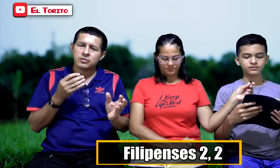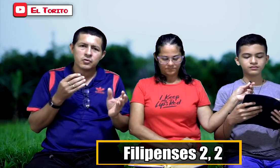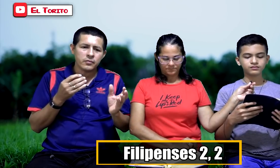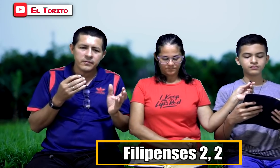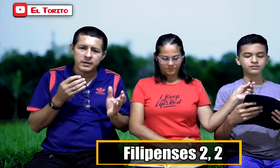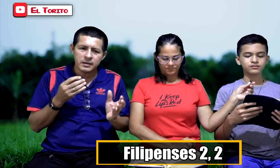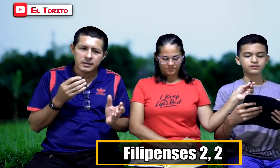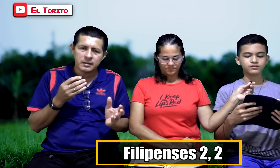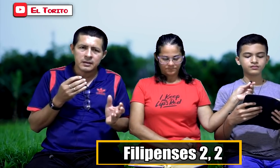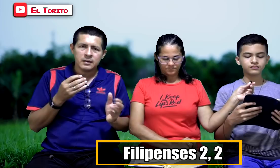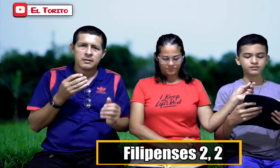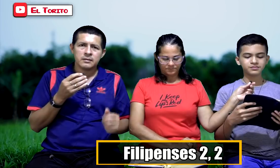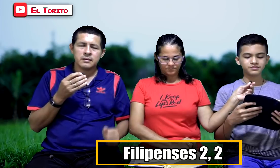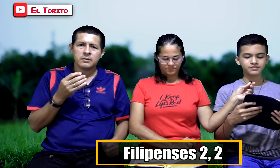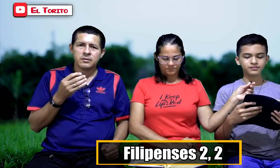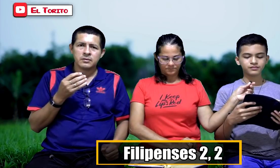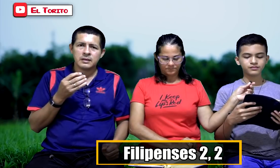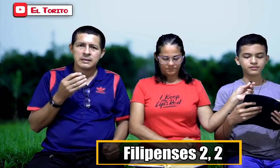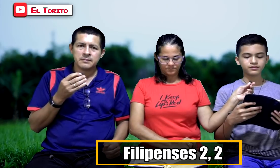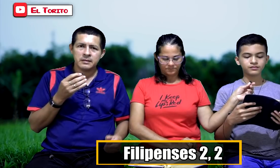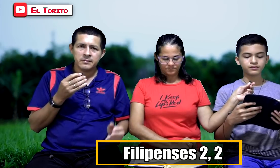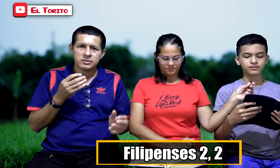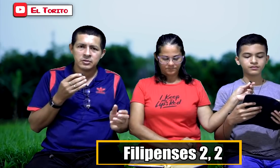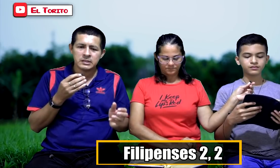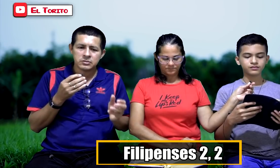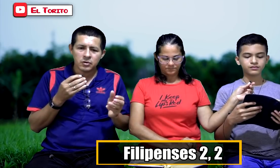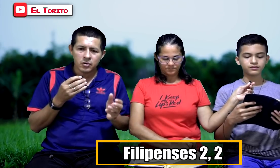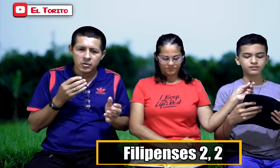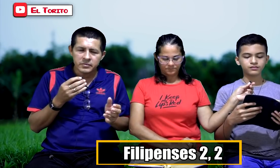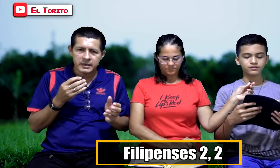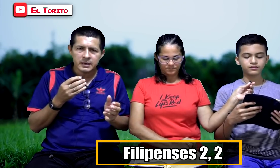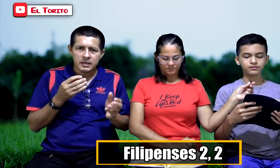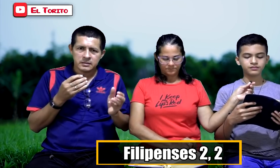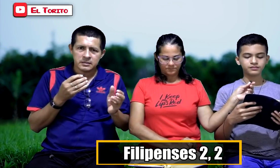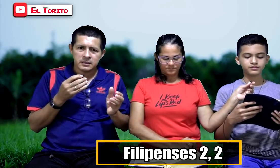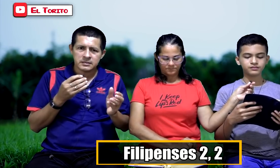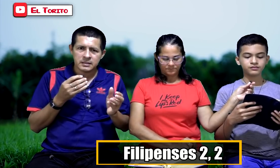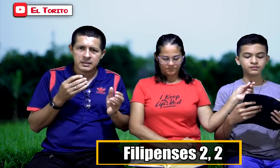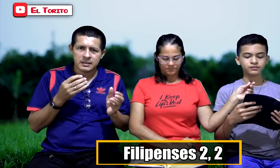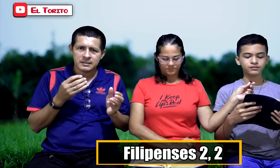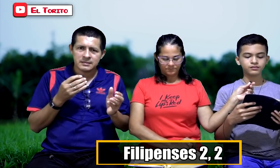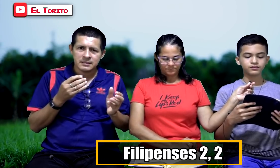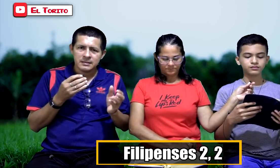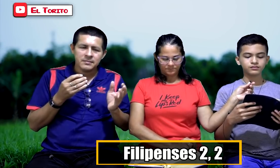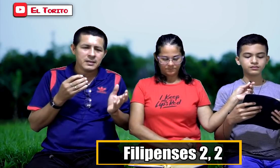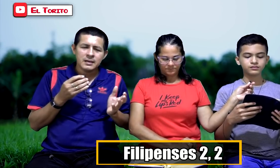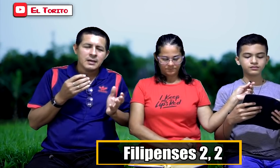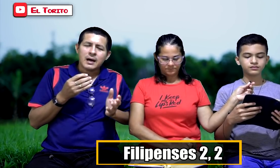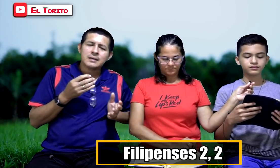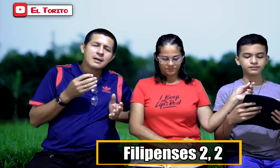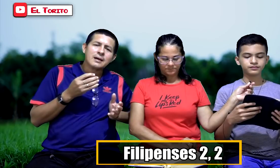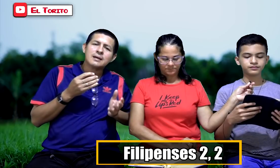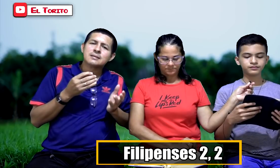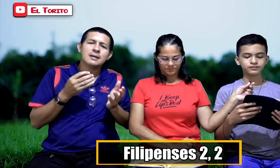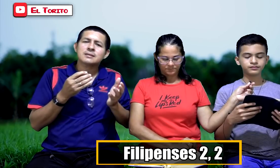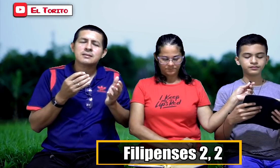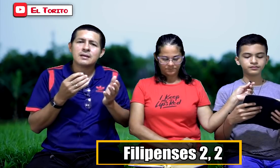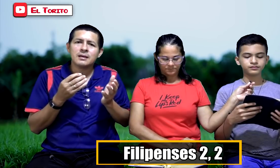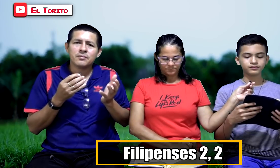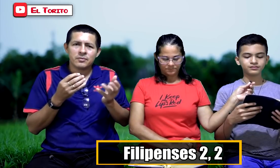no viene de Dios. La división es obra de Satanás. Mire, hasta el extremo